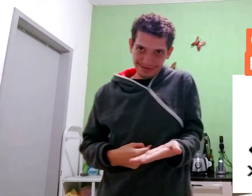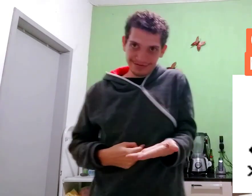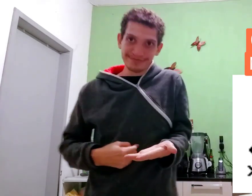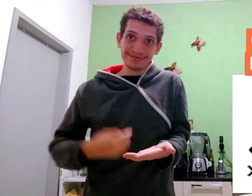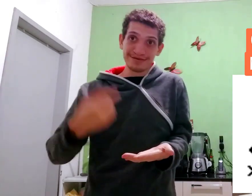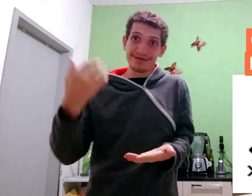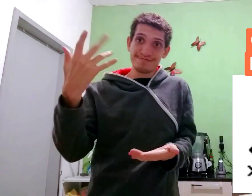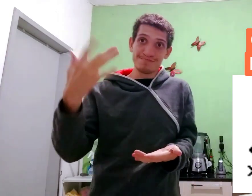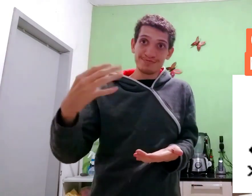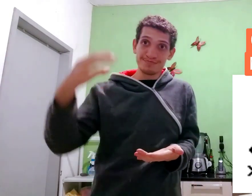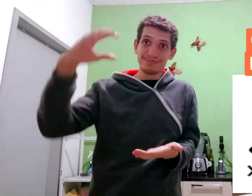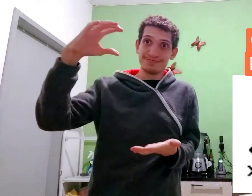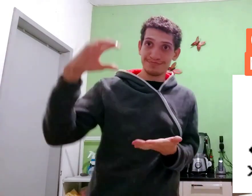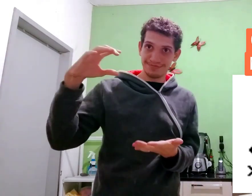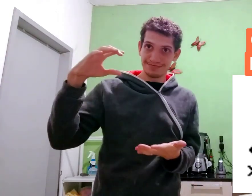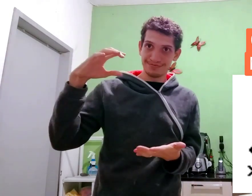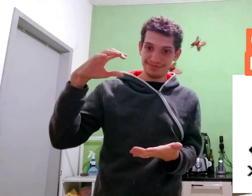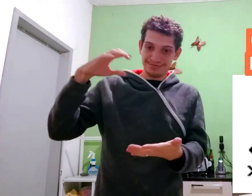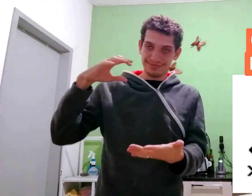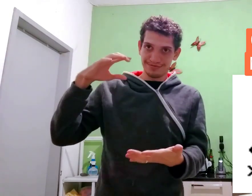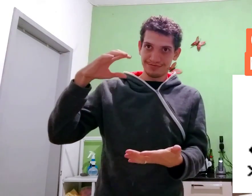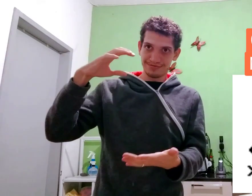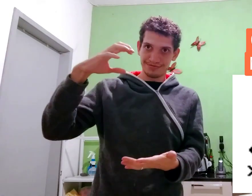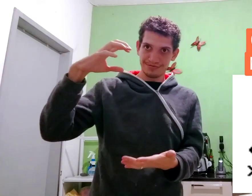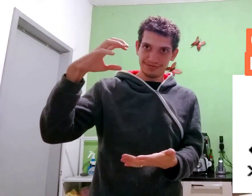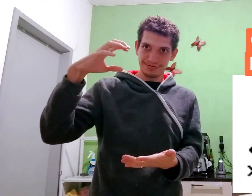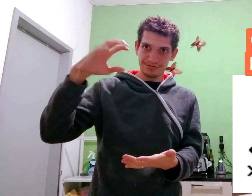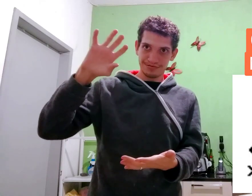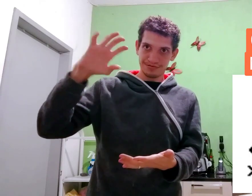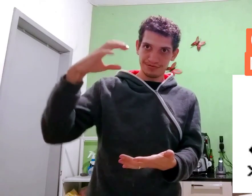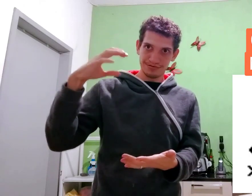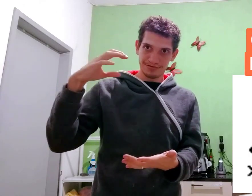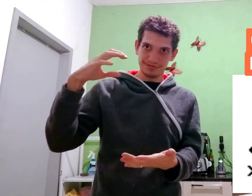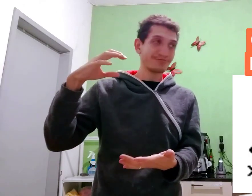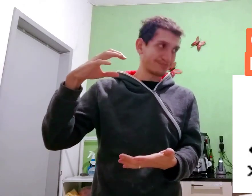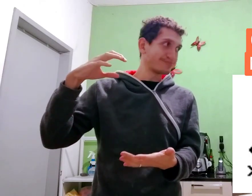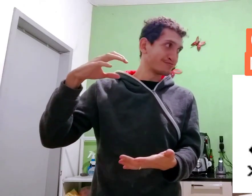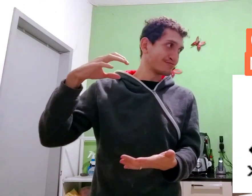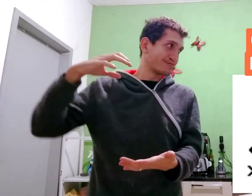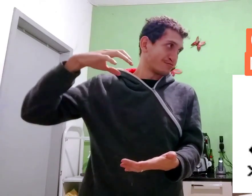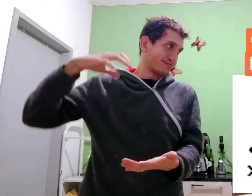assim. Essa mão assim. E assim.